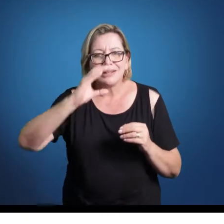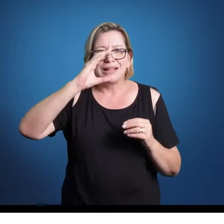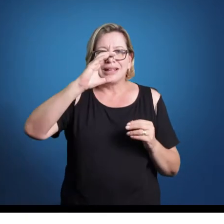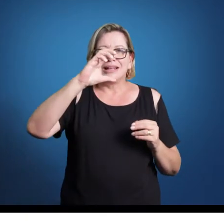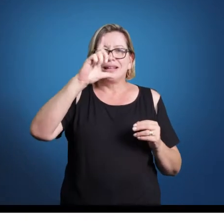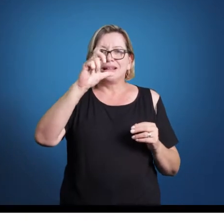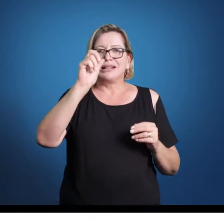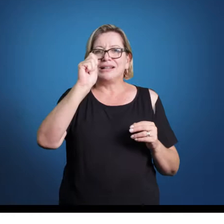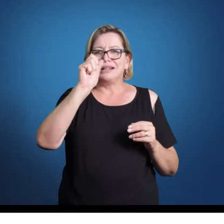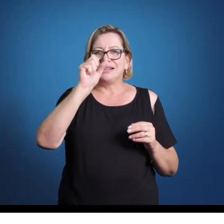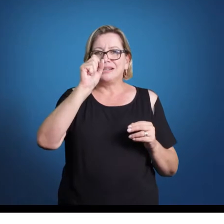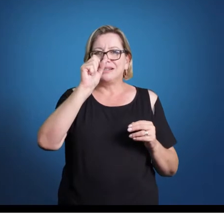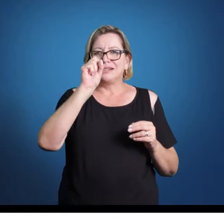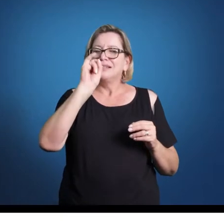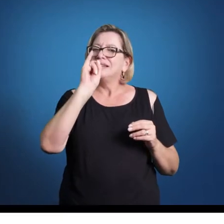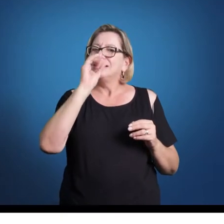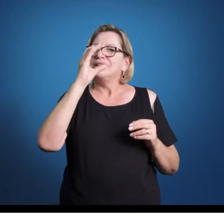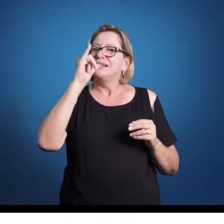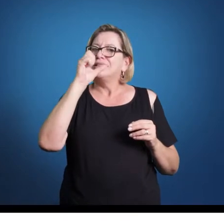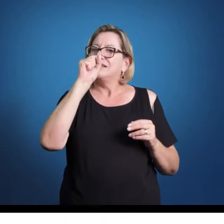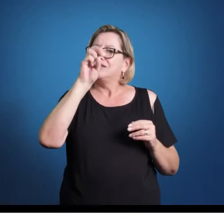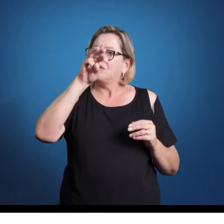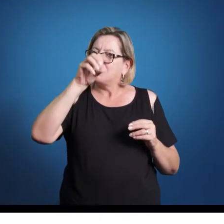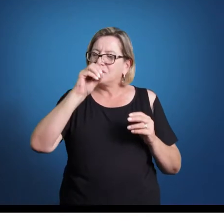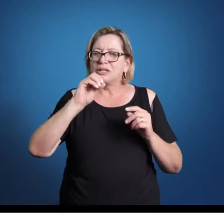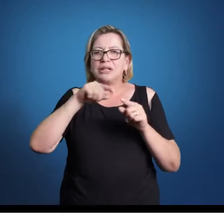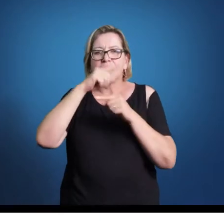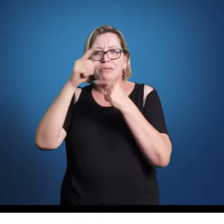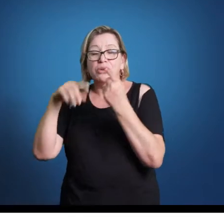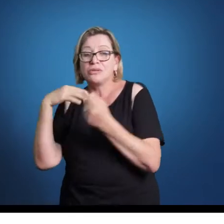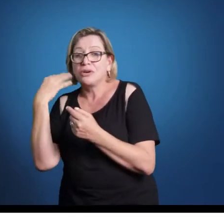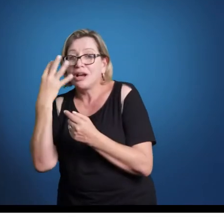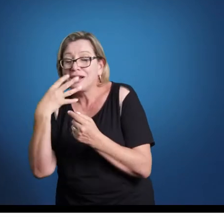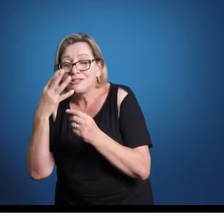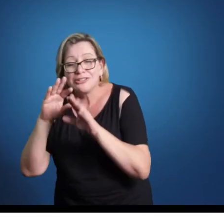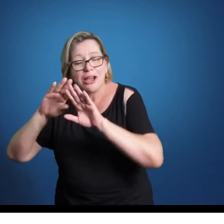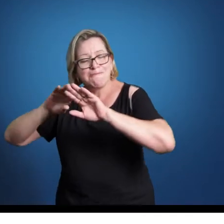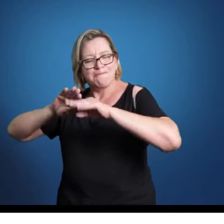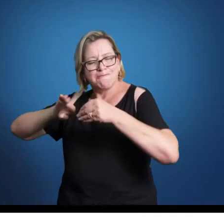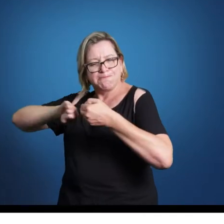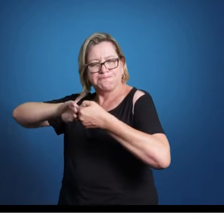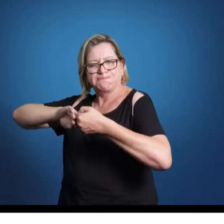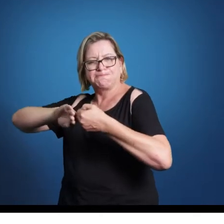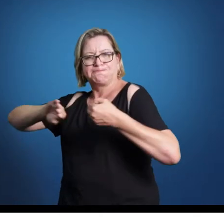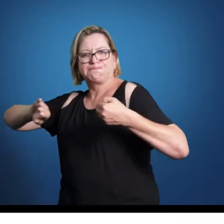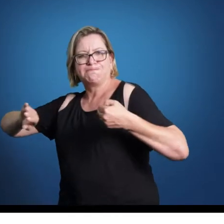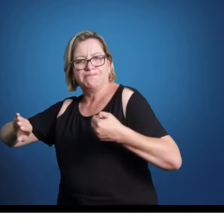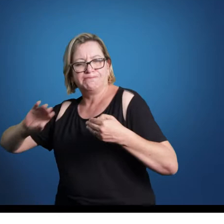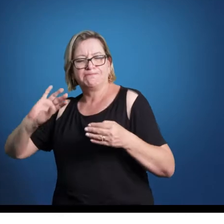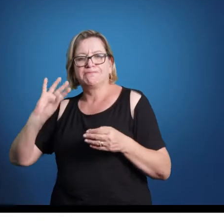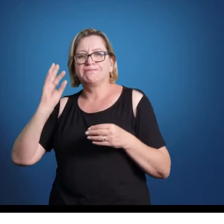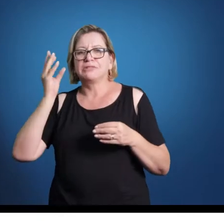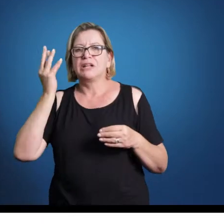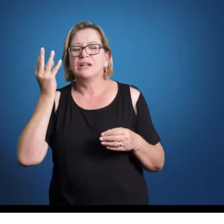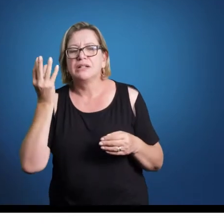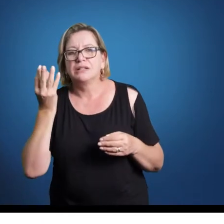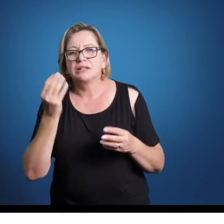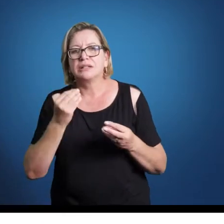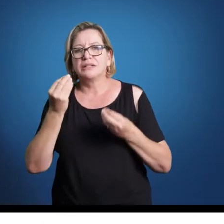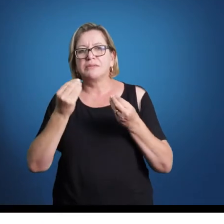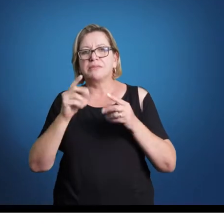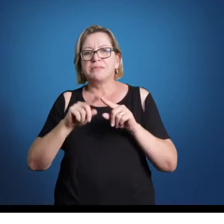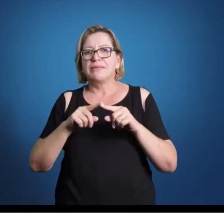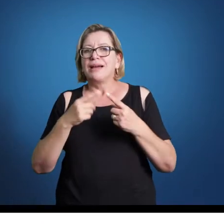romantismo já há um degringolamento, já há um desfazimento, já há uma quase ruptura, o que vai acontecer de fato no modernismo.